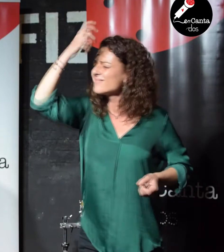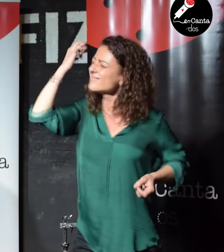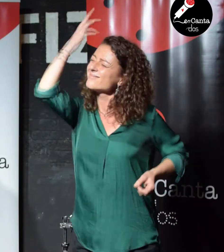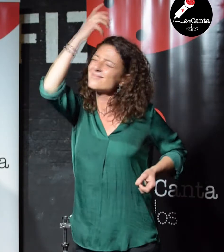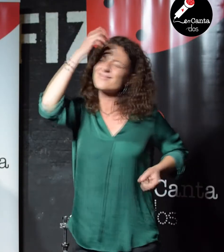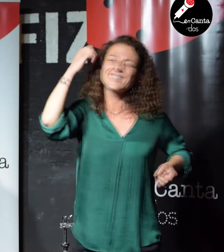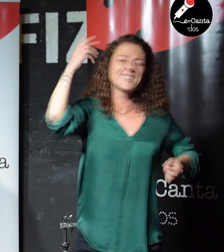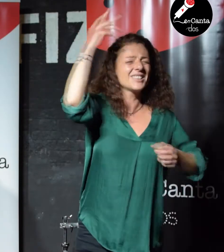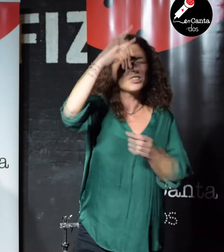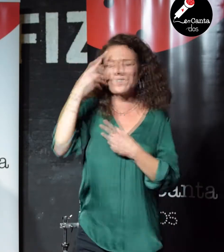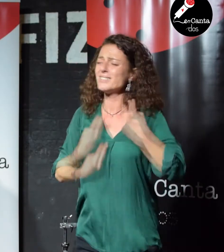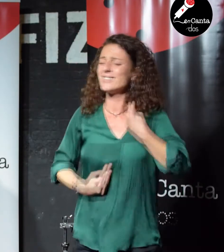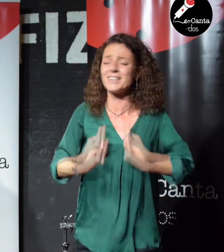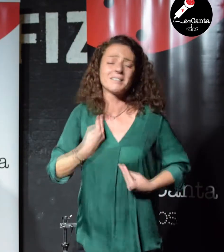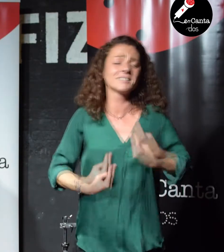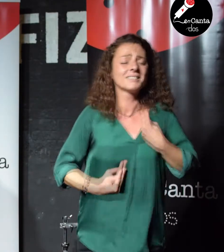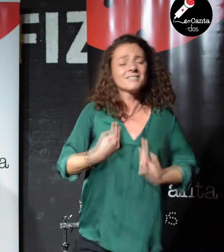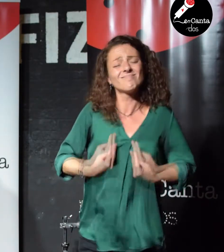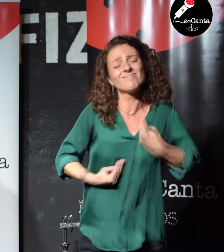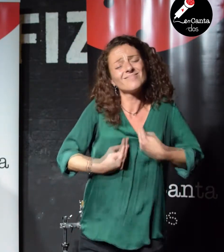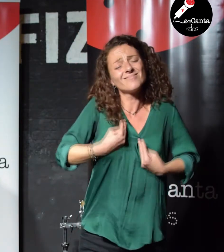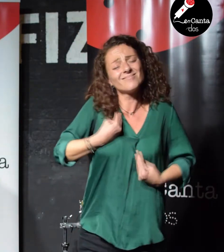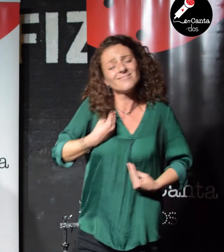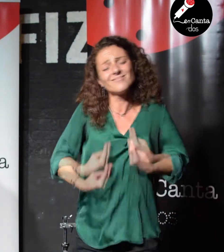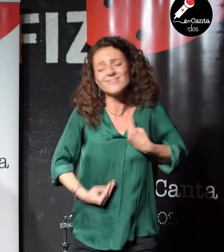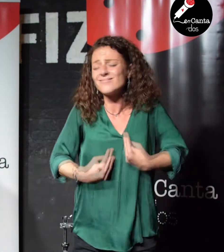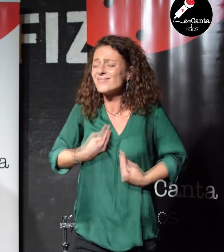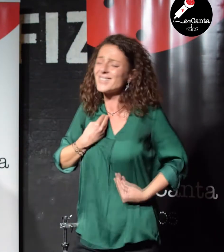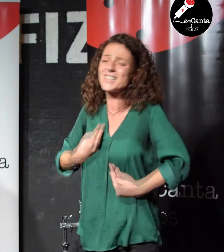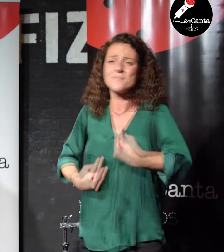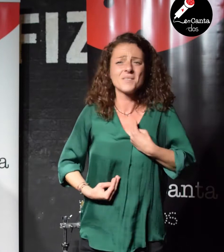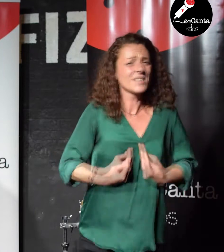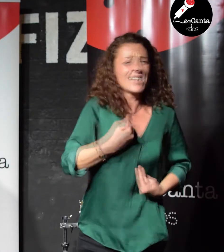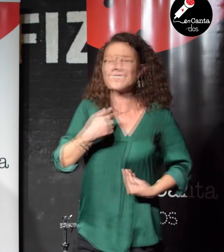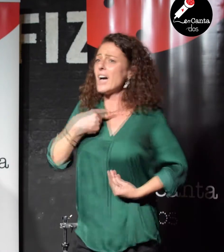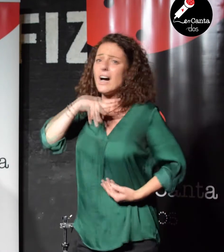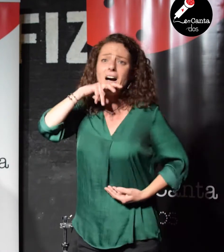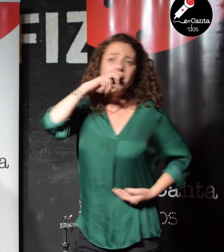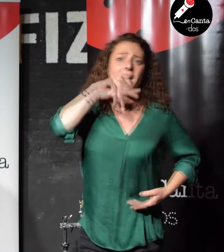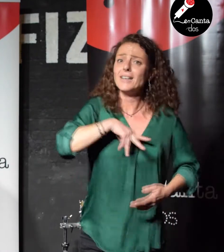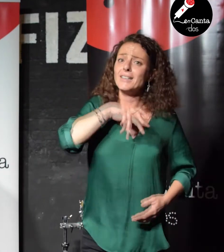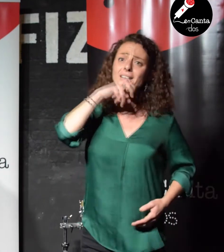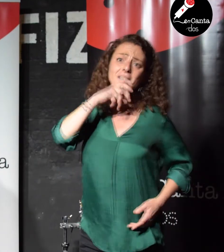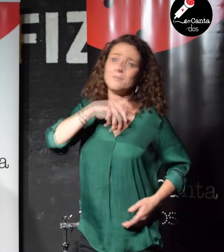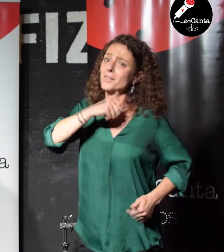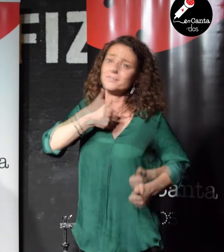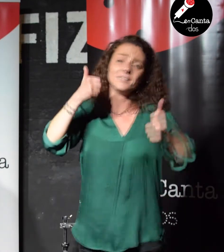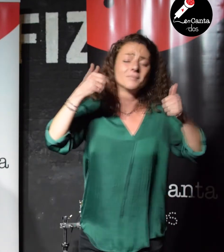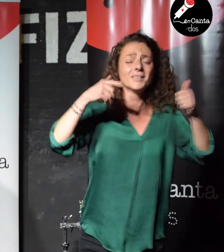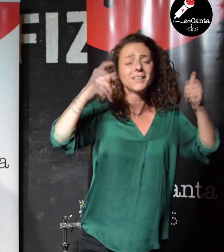vienen cargaditos de ansiedad. Y a mí no me queda ya más aire, se han despertado